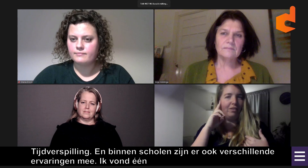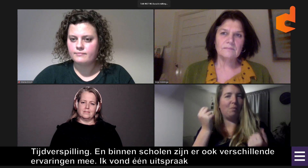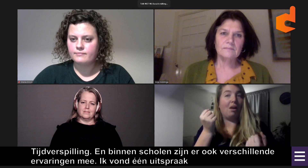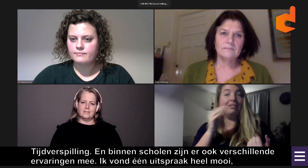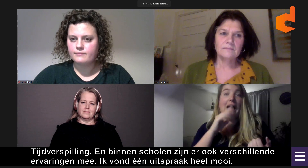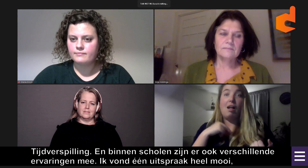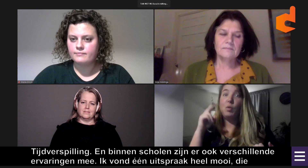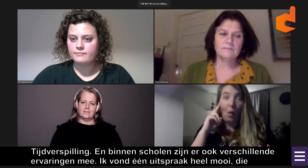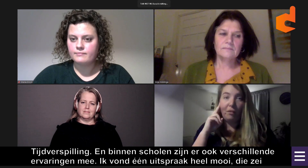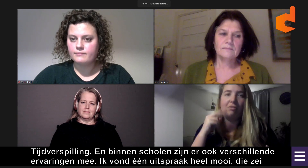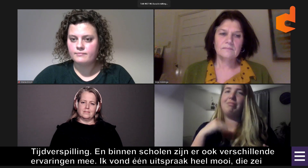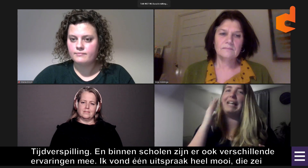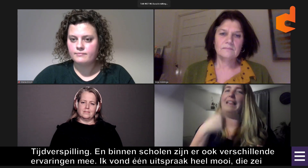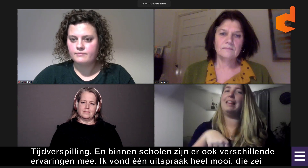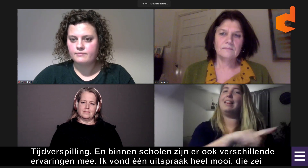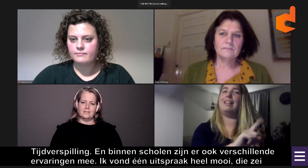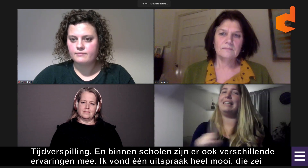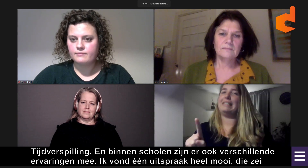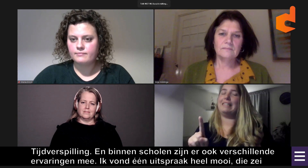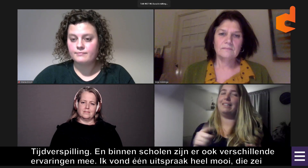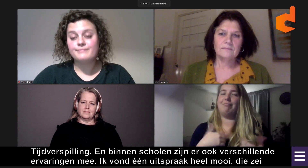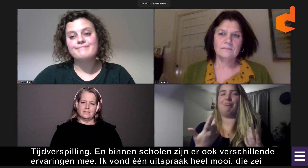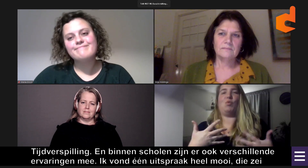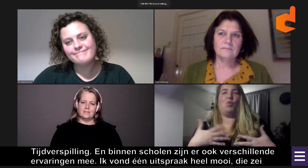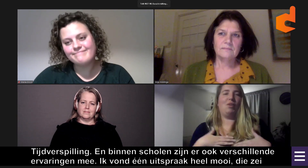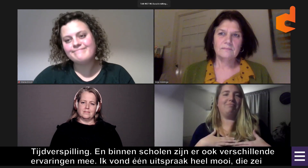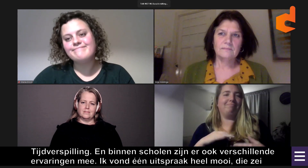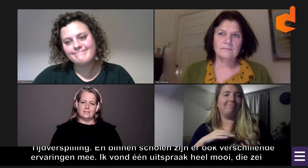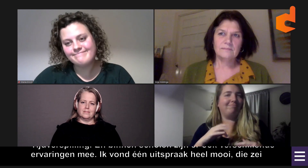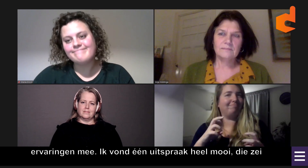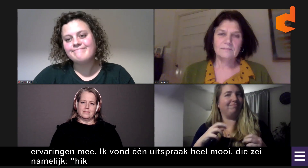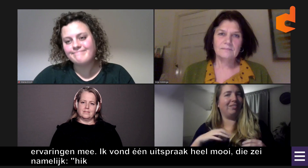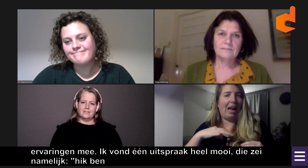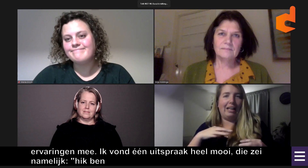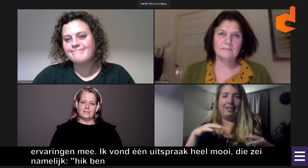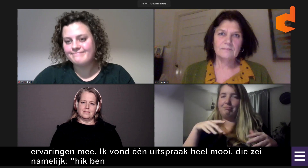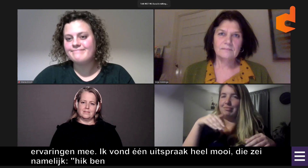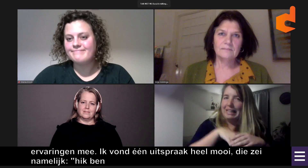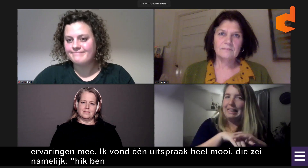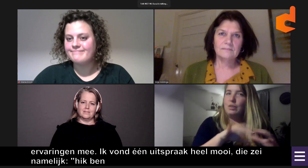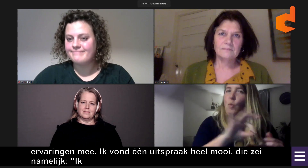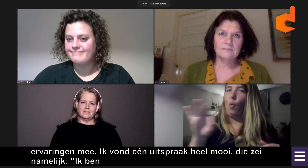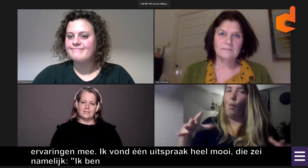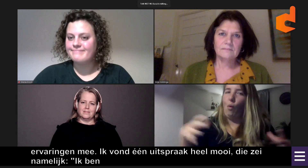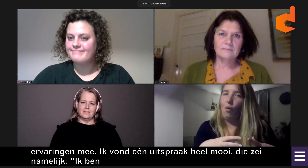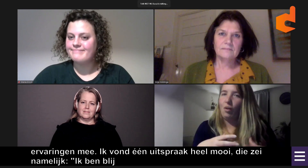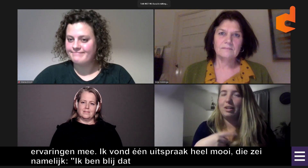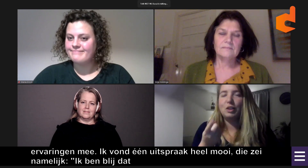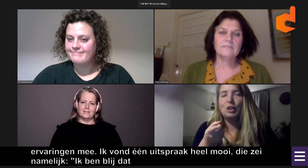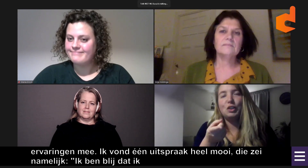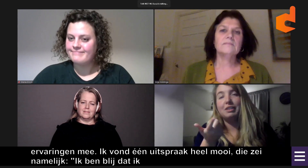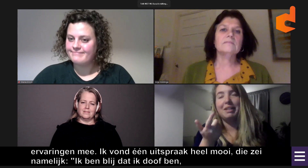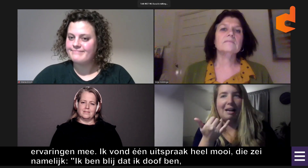namelijk, ik ben blij dat ik doof ben. Want als ik niet doof was, dan kende ik jullie niet. En dat vond ik toch wel